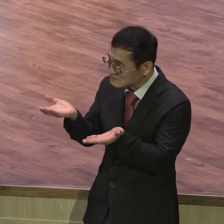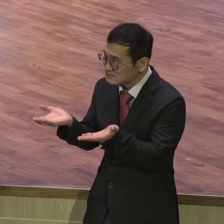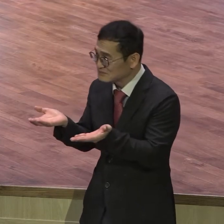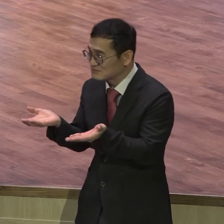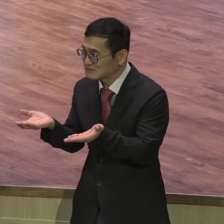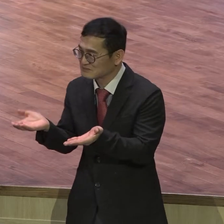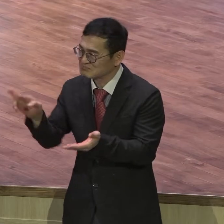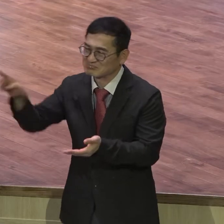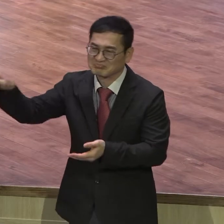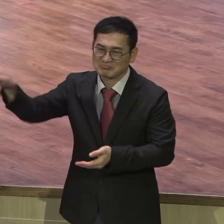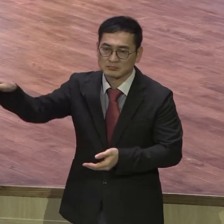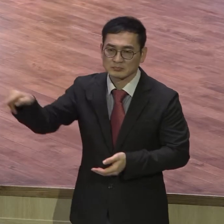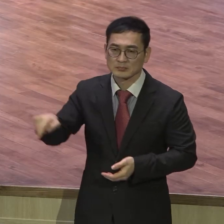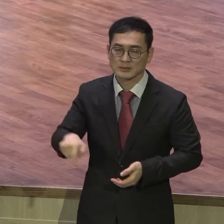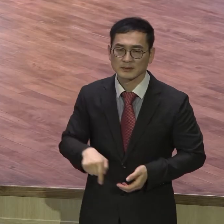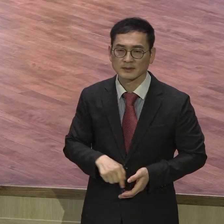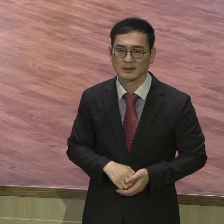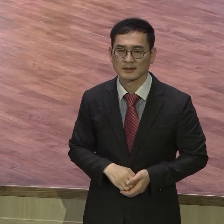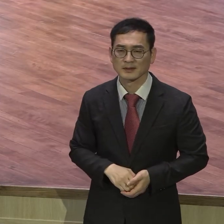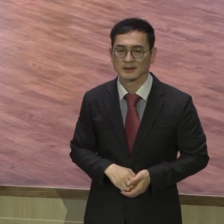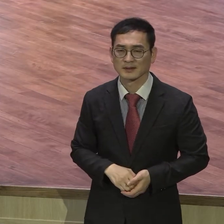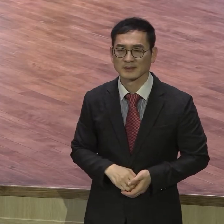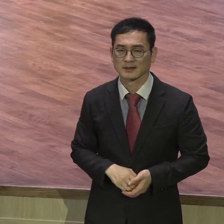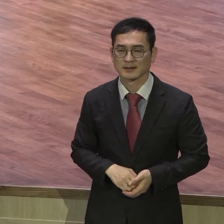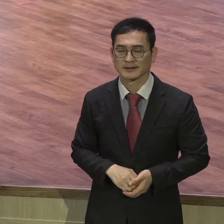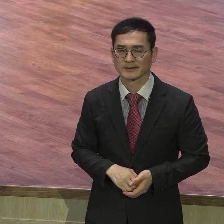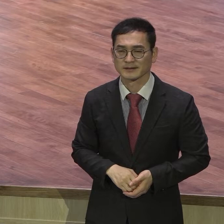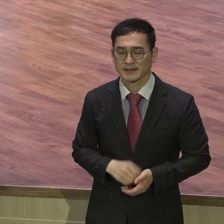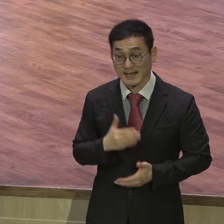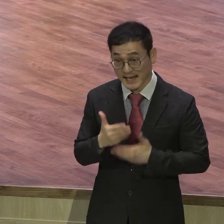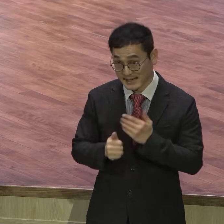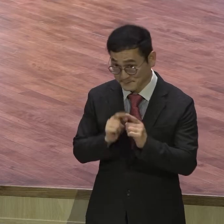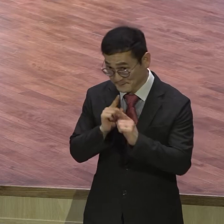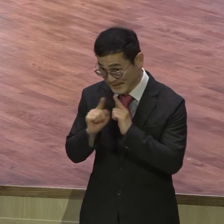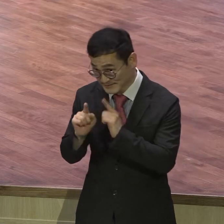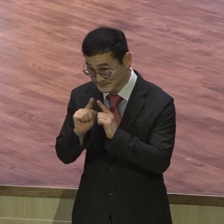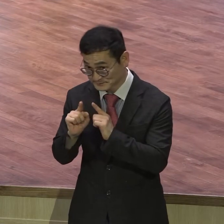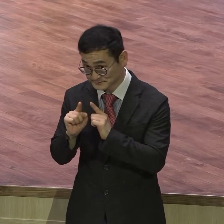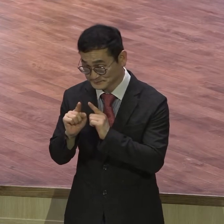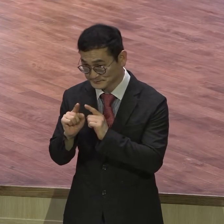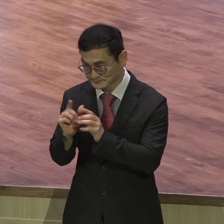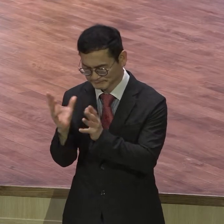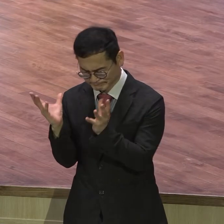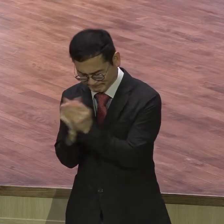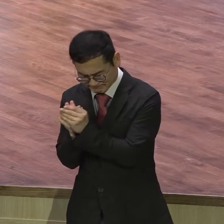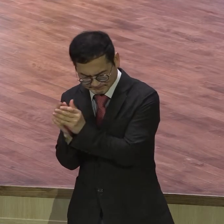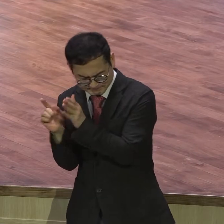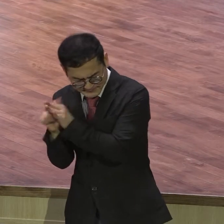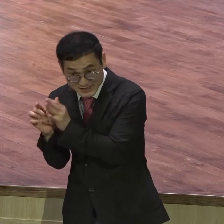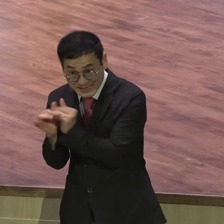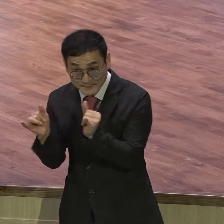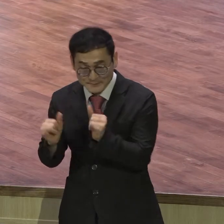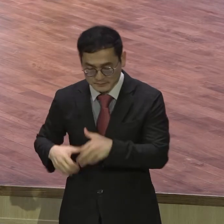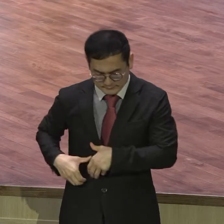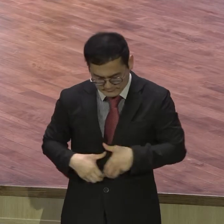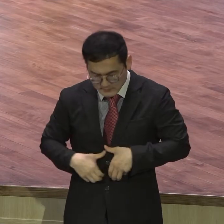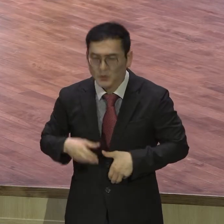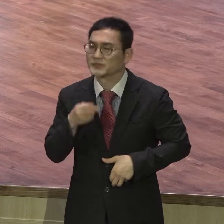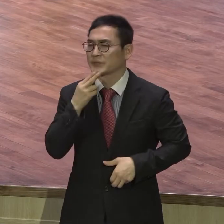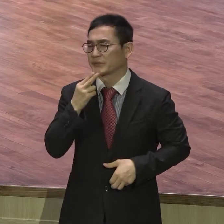하나님의 말씀에 대한 믿음이 있는 사람은 특징이 뭐냐 주저하지 않습니다. 잔머리